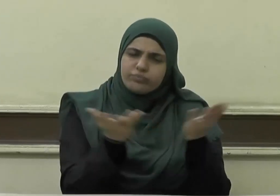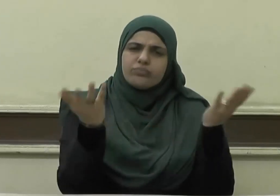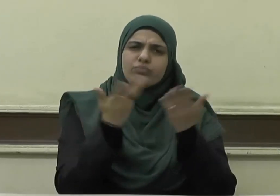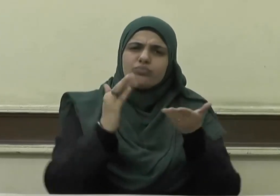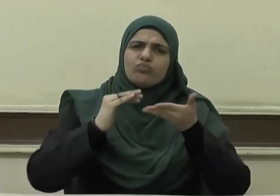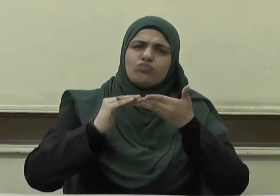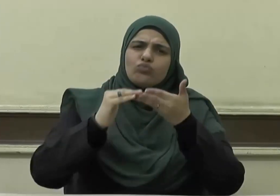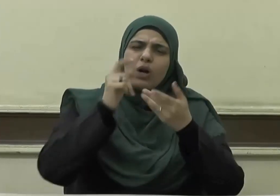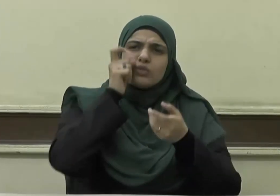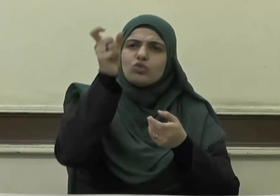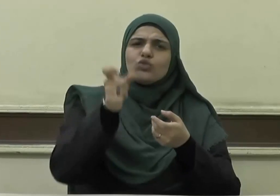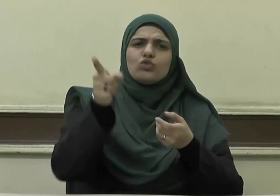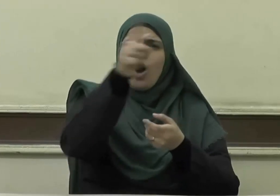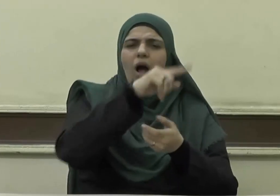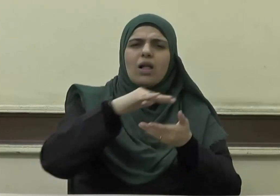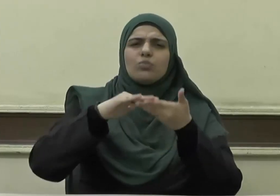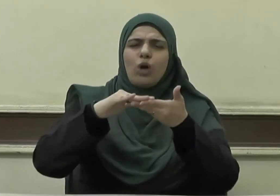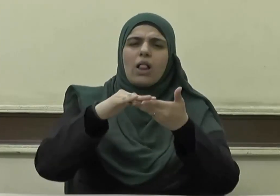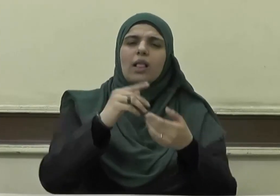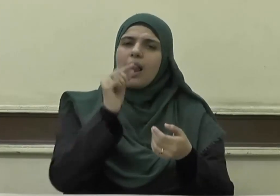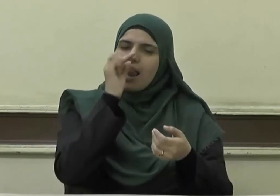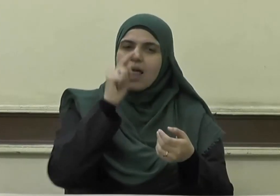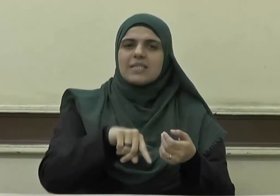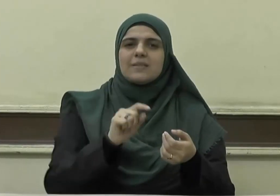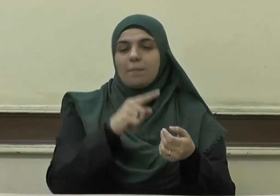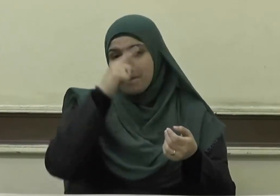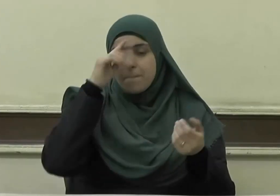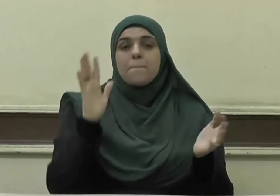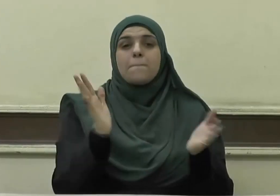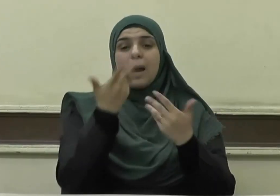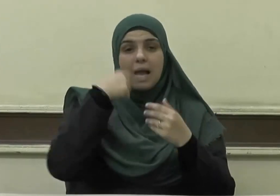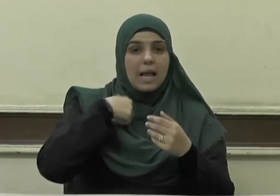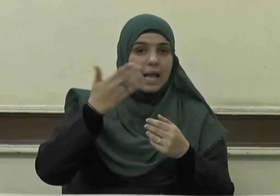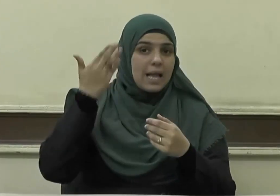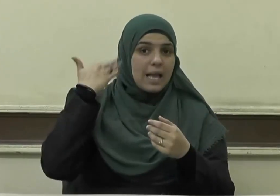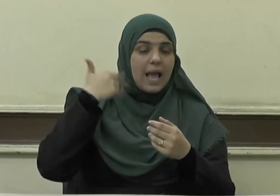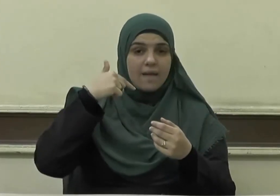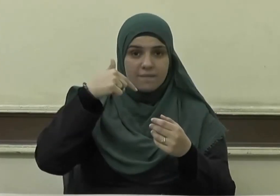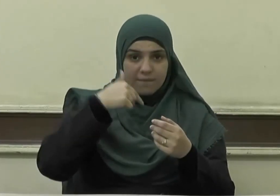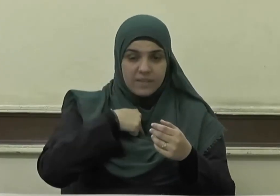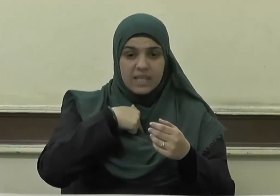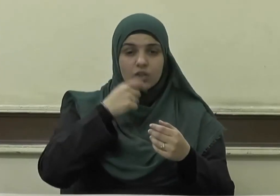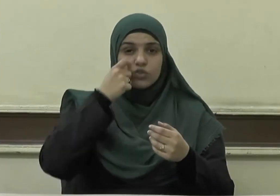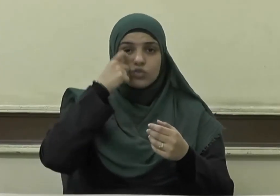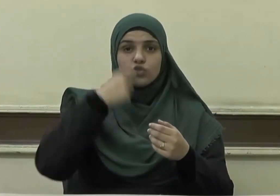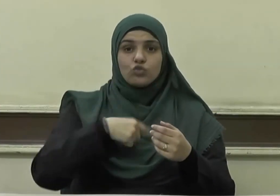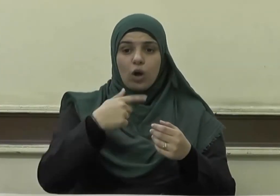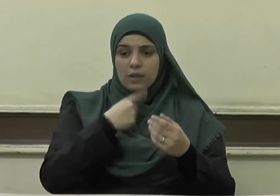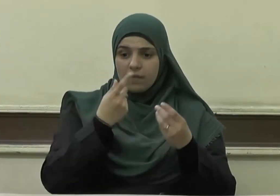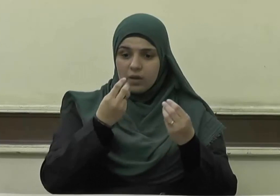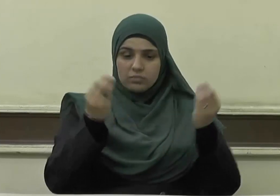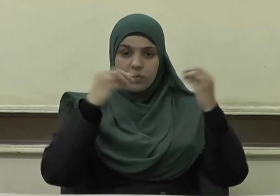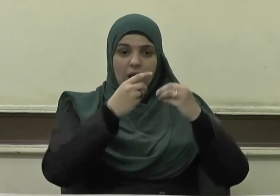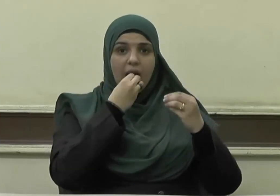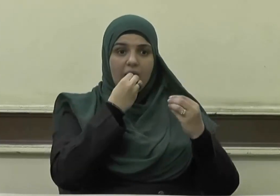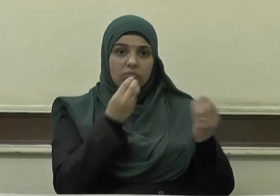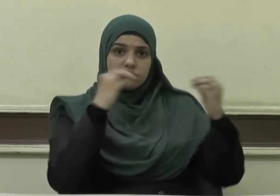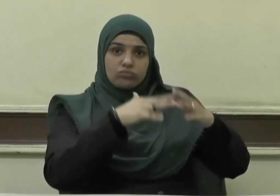من لا ظهر له ومن كان له فضل من زاد فليعد